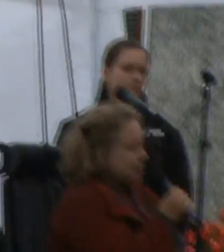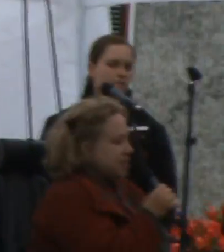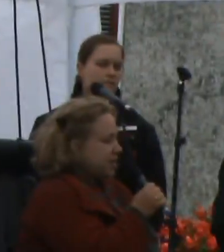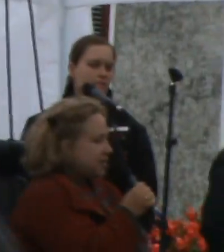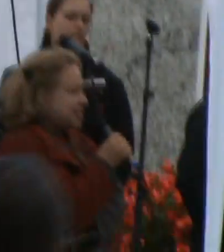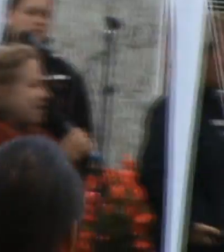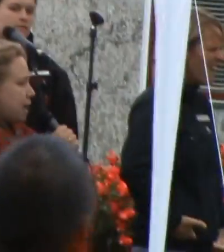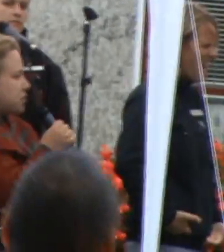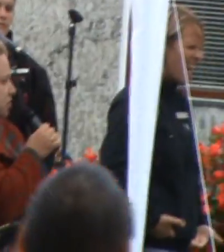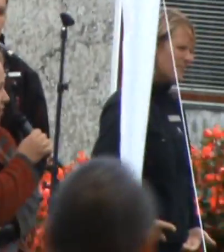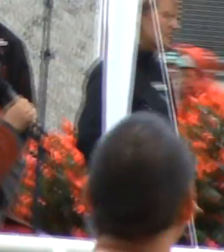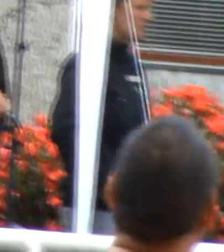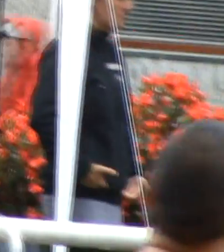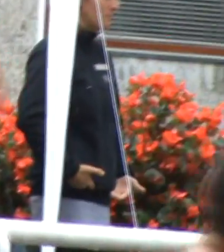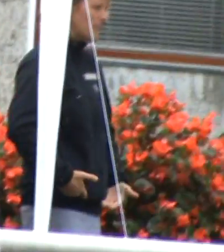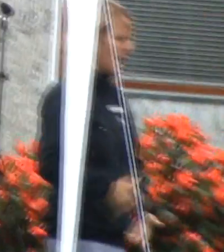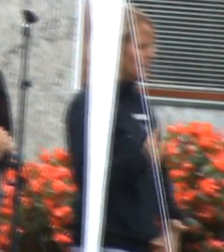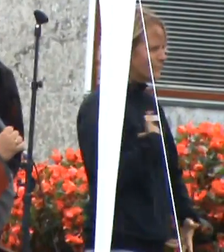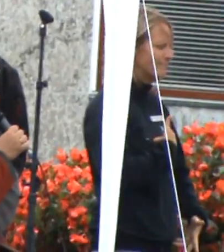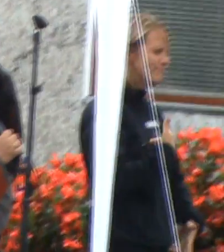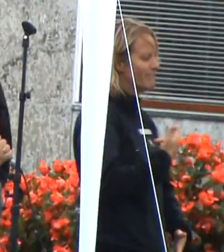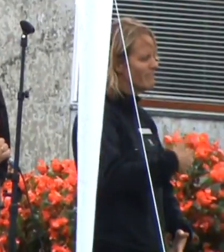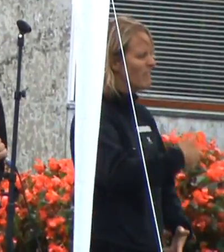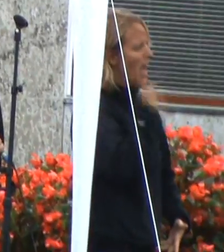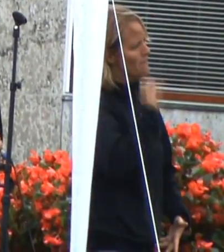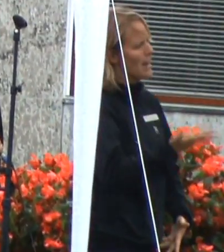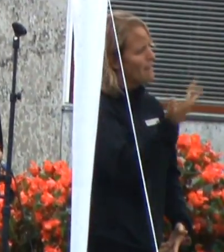tilnærmelsesvis velformuleret.